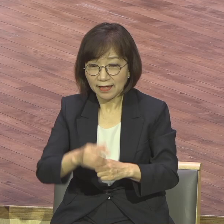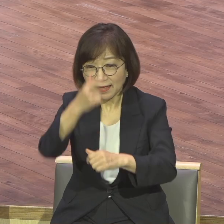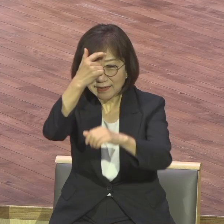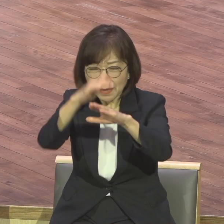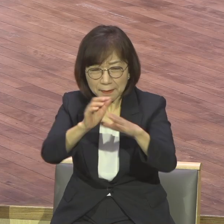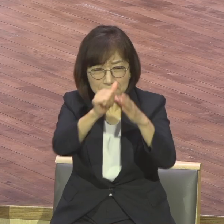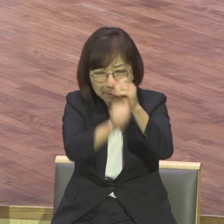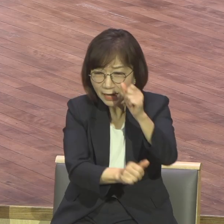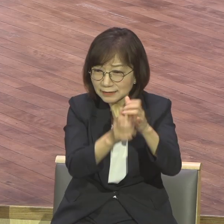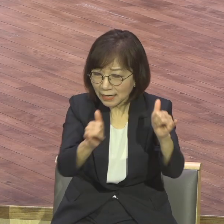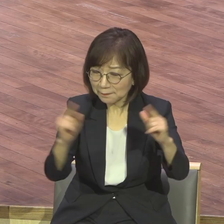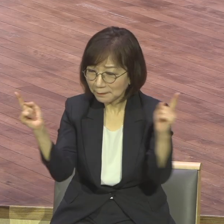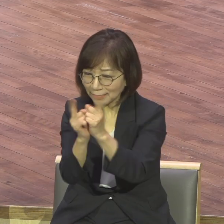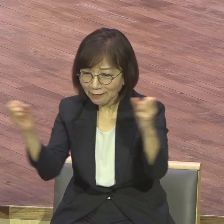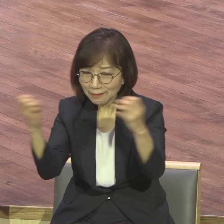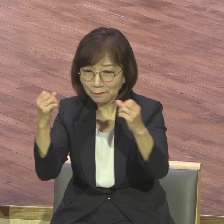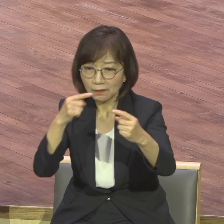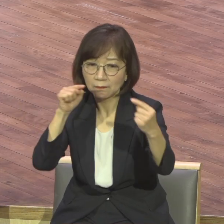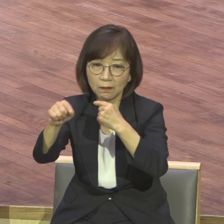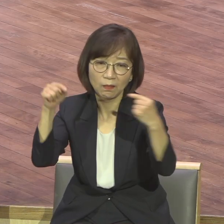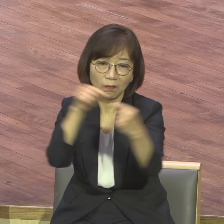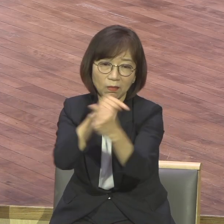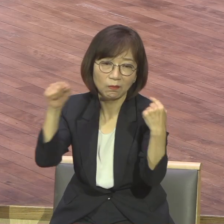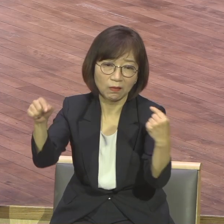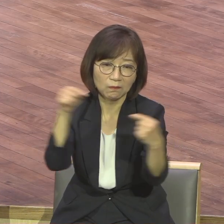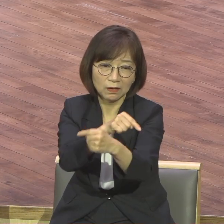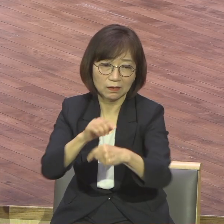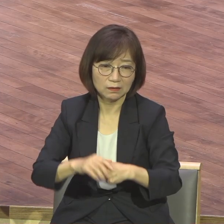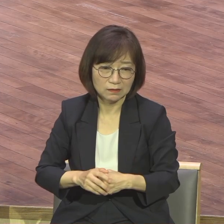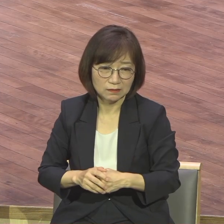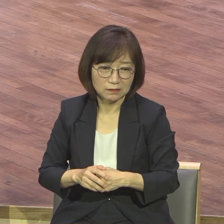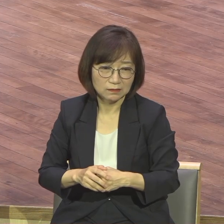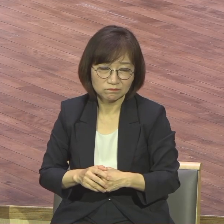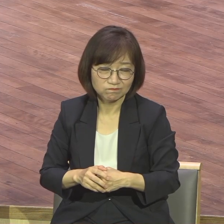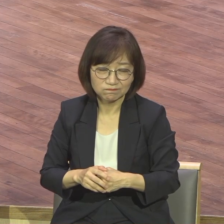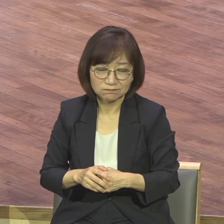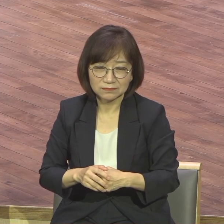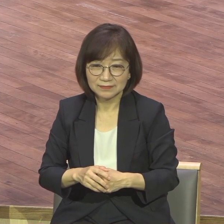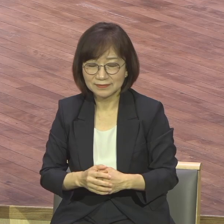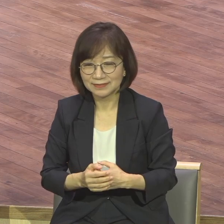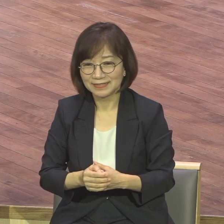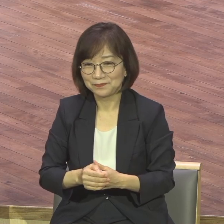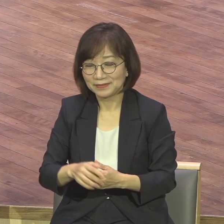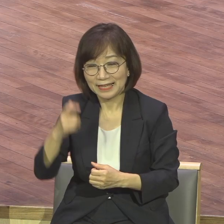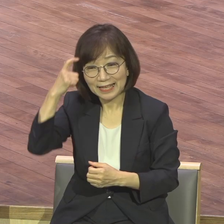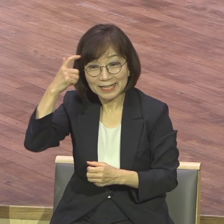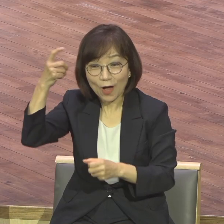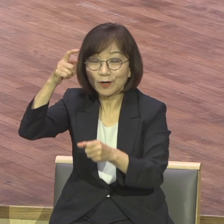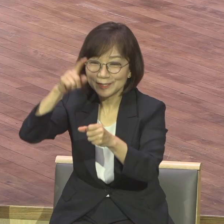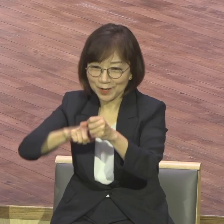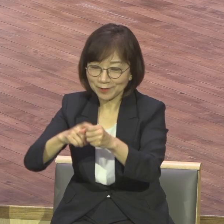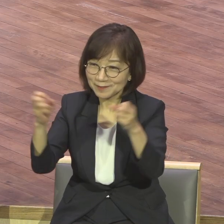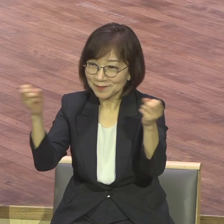소통이 안되지요. 포름이 됩니까? 여러분 영적 포름 되면 그 사람 예배 성공한 사람이에요.